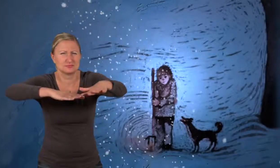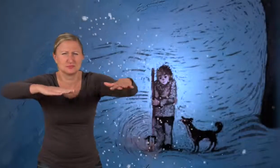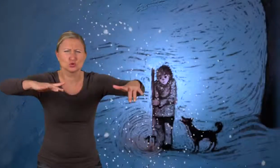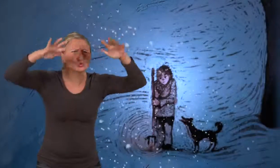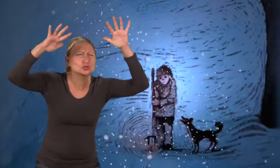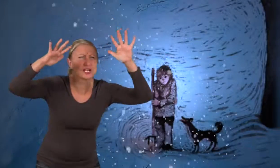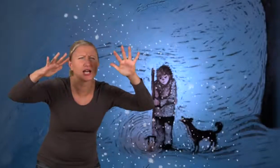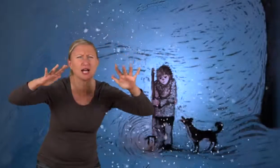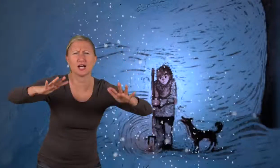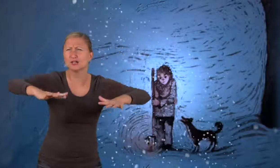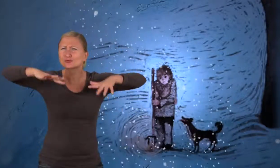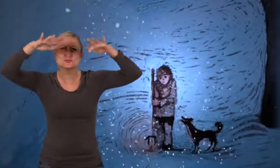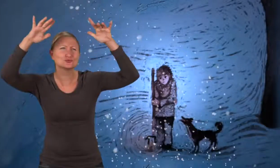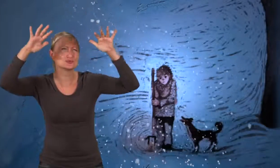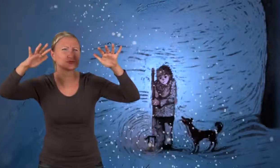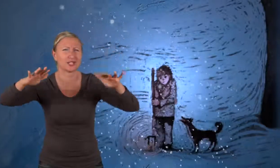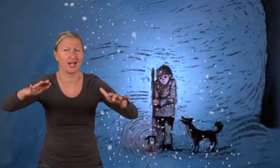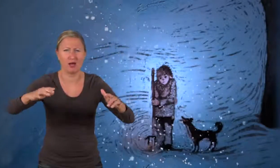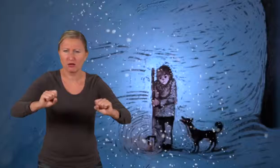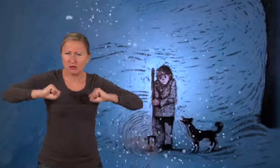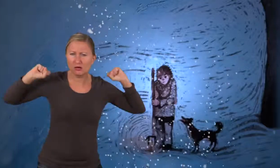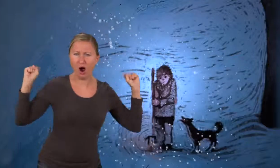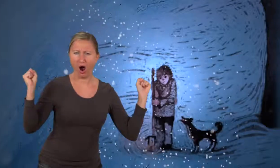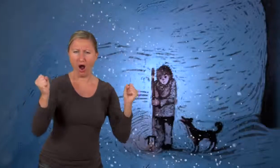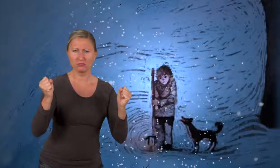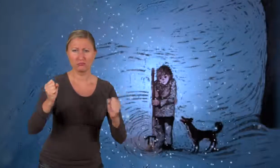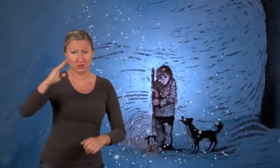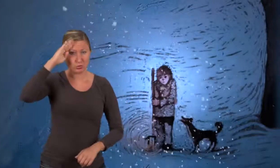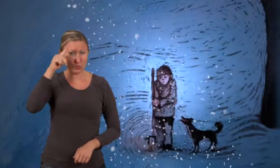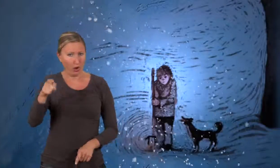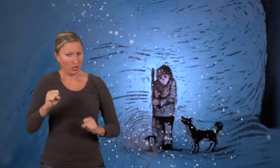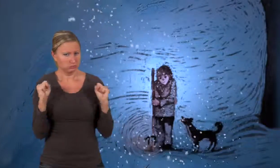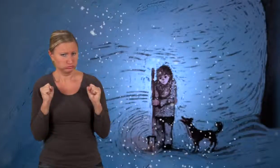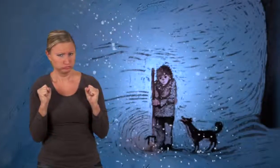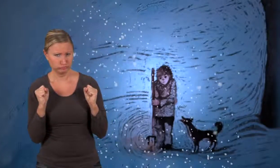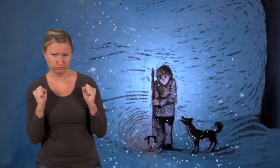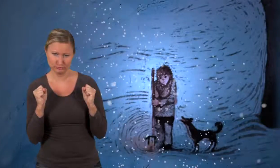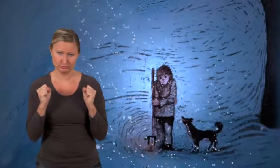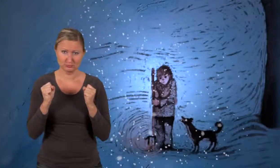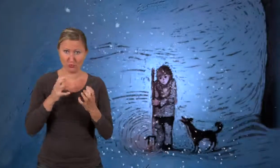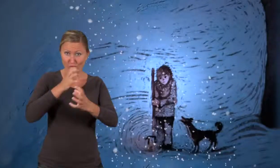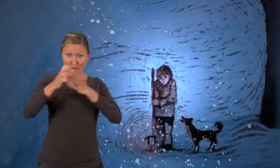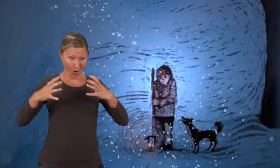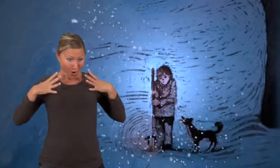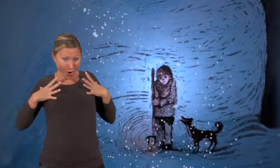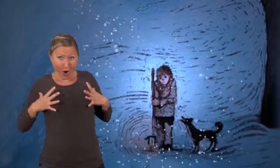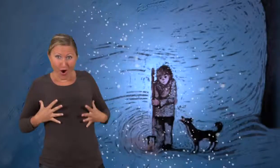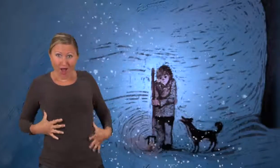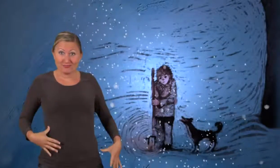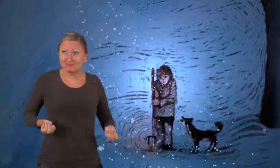Auf der Erde lag Schnee. Es war kalt und der Junge froh. Auch der Rock aus Wolle schützte ihn